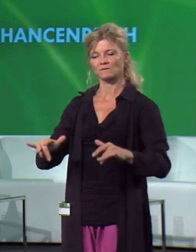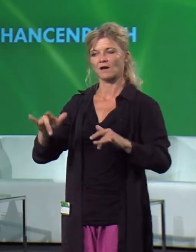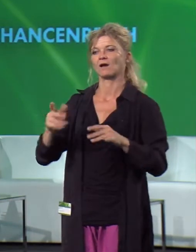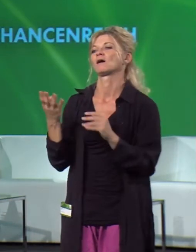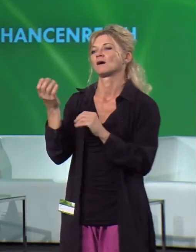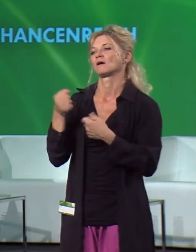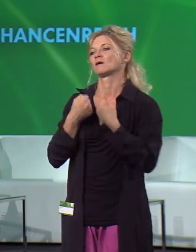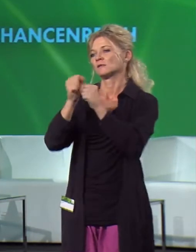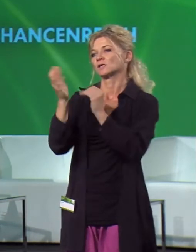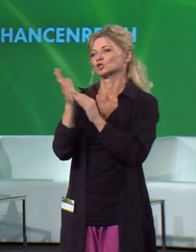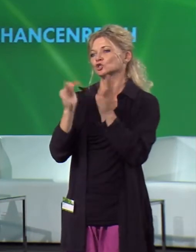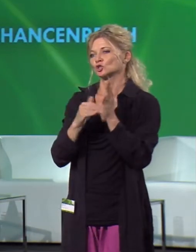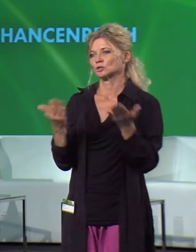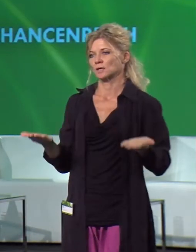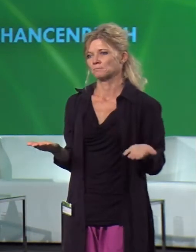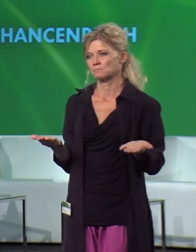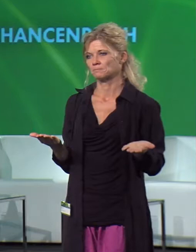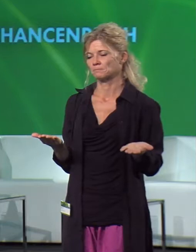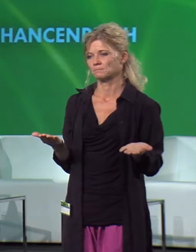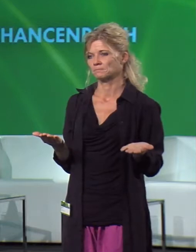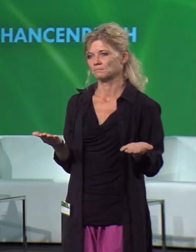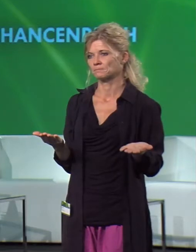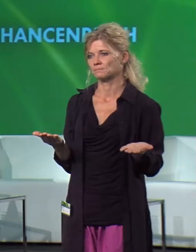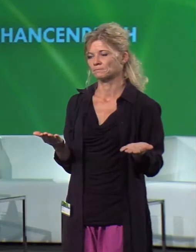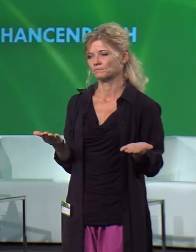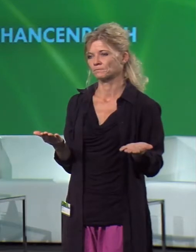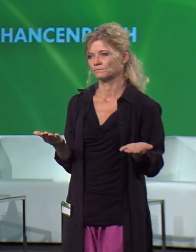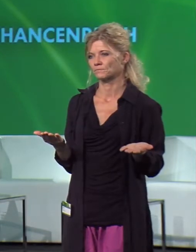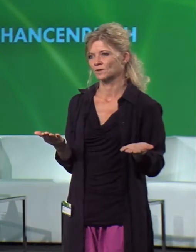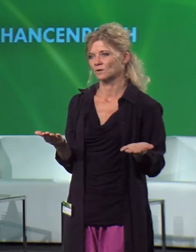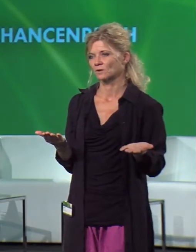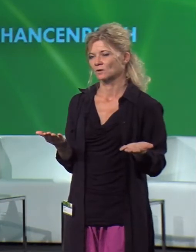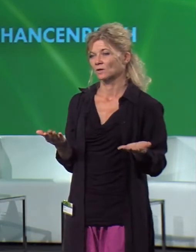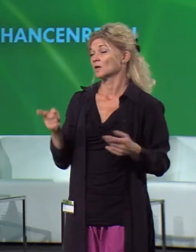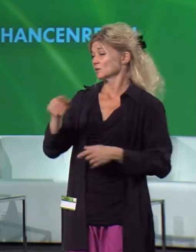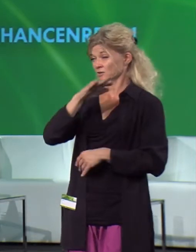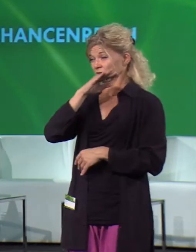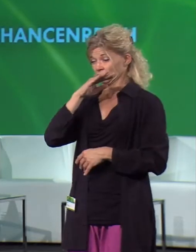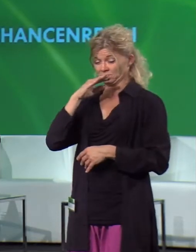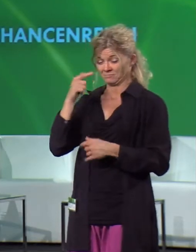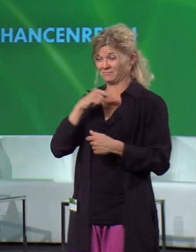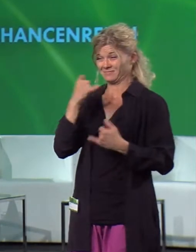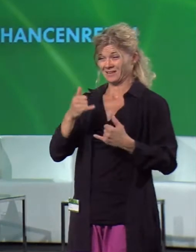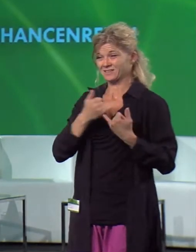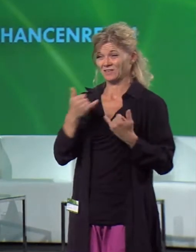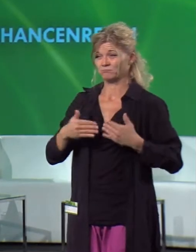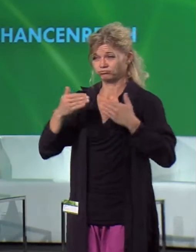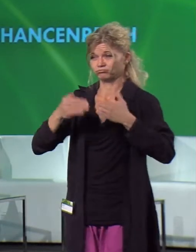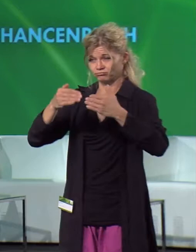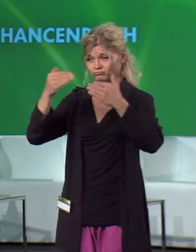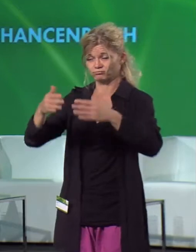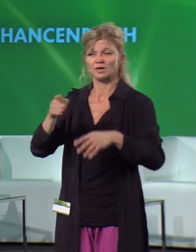ein Aufschub zu unerträglich unnötigen Kosten. Wenn man jetzt das herrliche